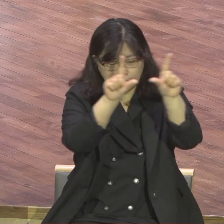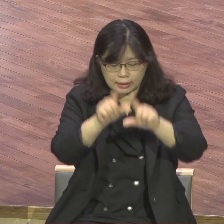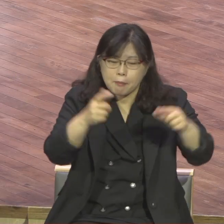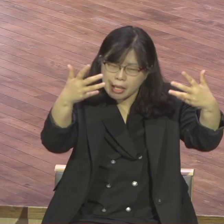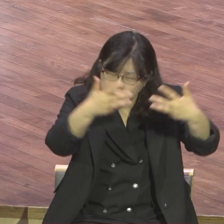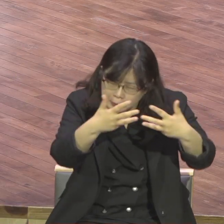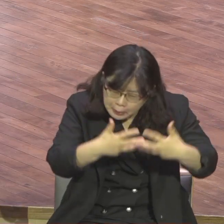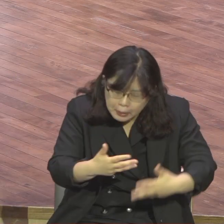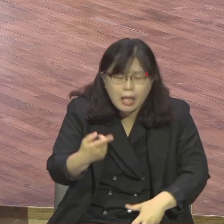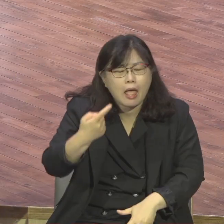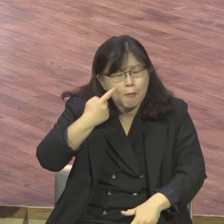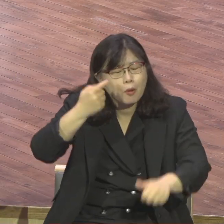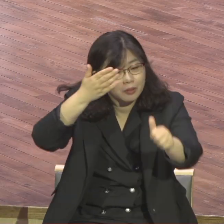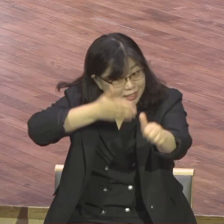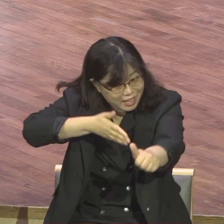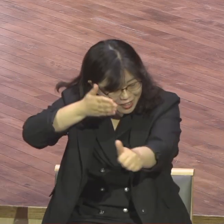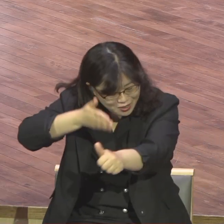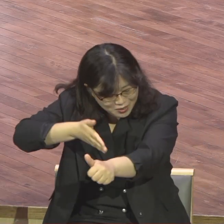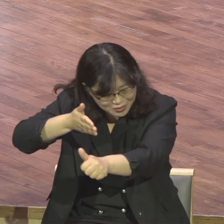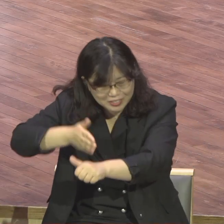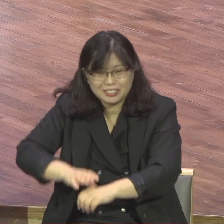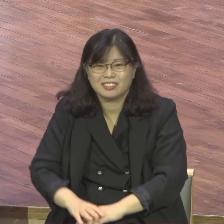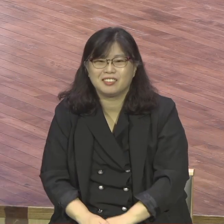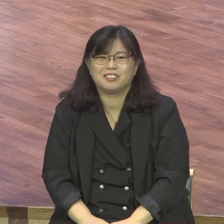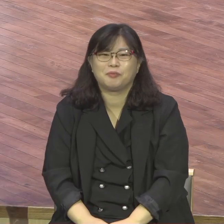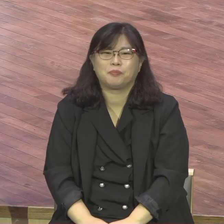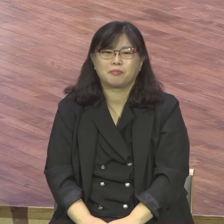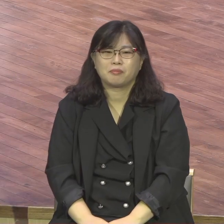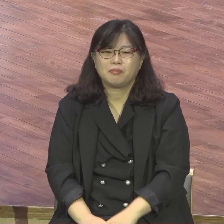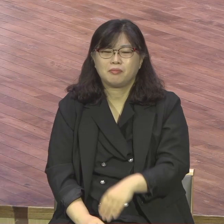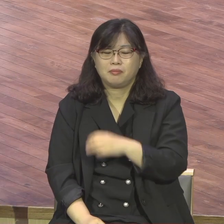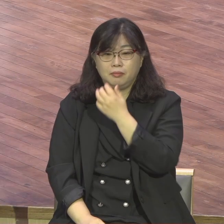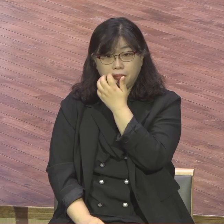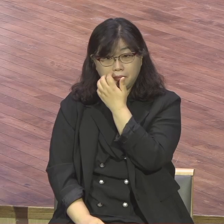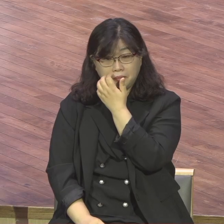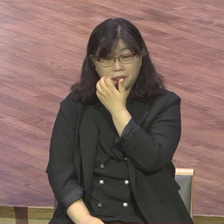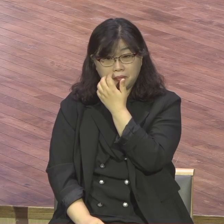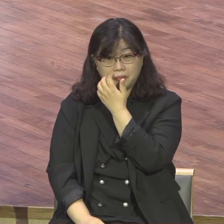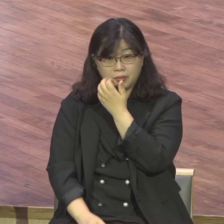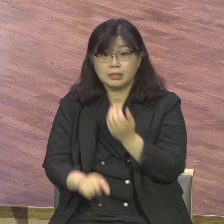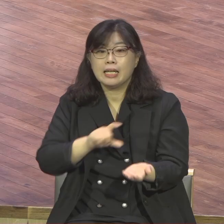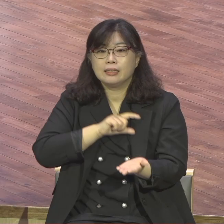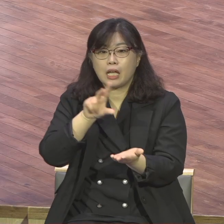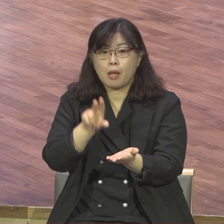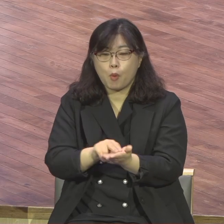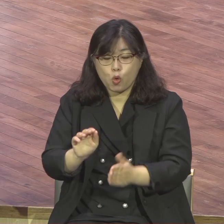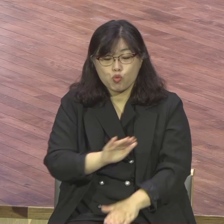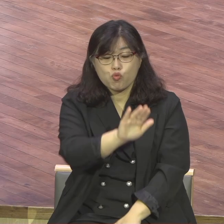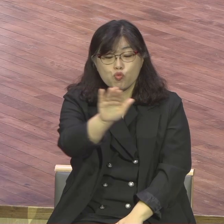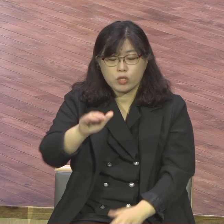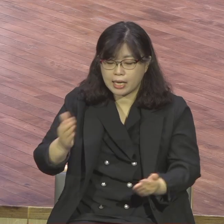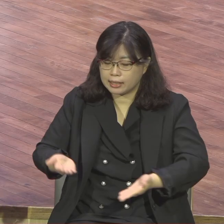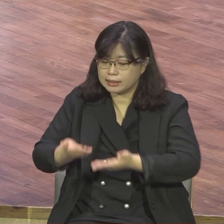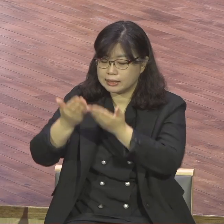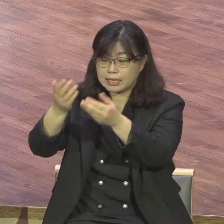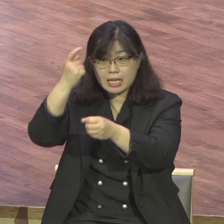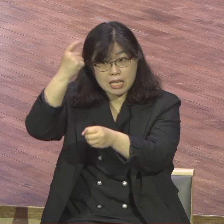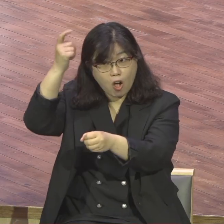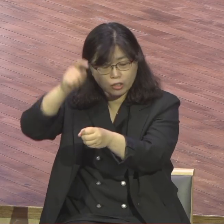이것이 되는 말씀까지고 우리가 드릴 영적 예외라는 제모로 말씀을 드립니다 우리가 매주